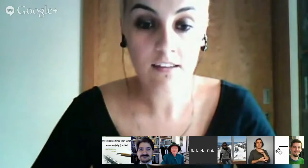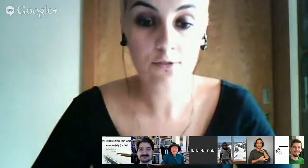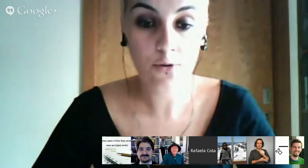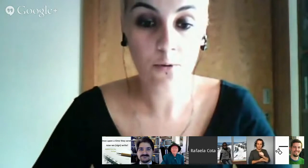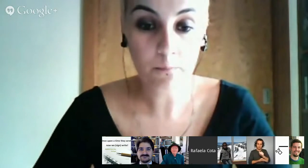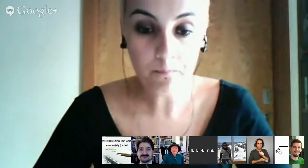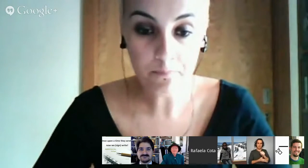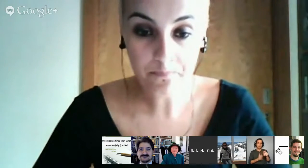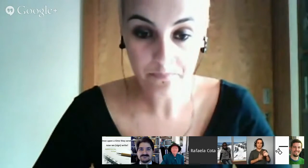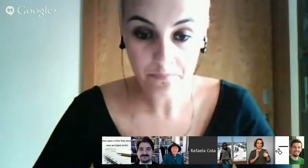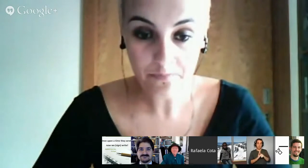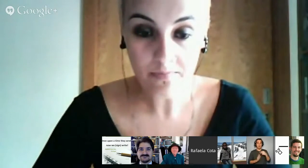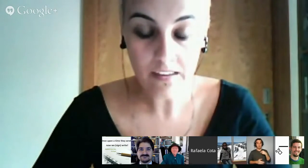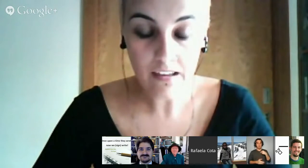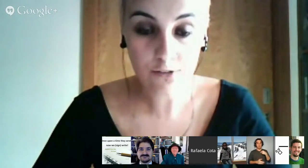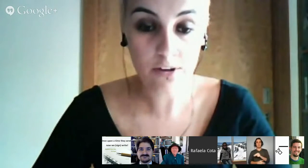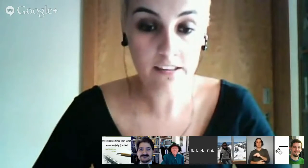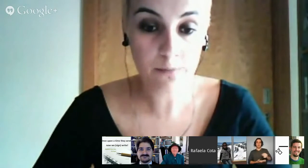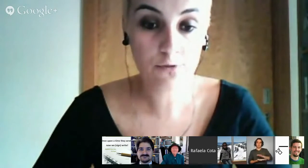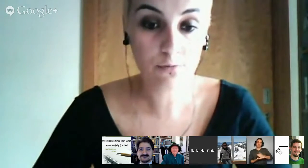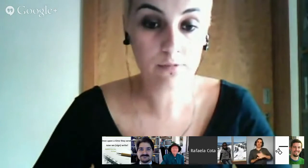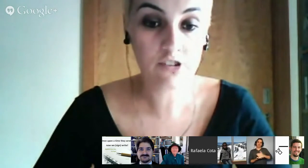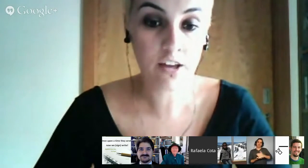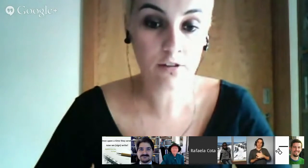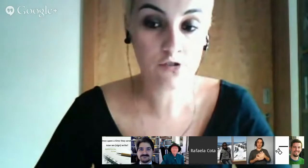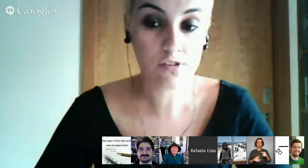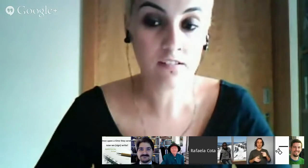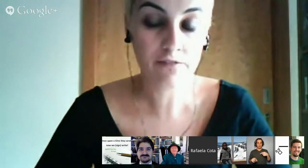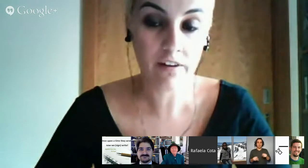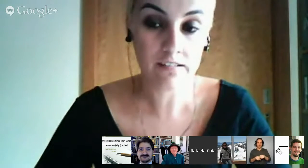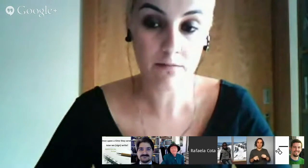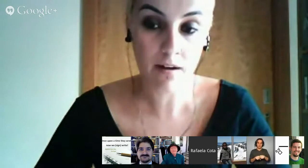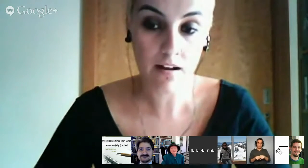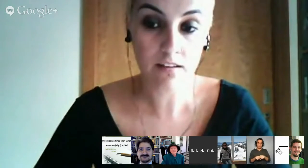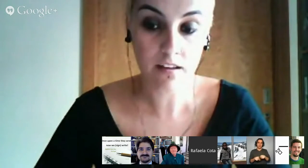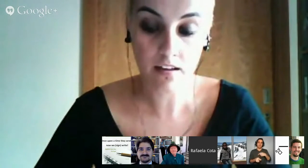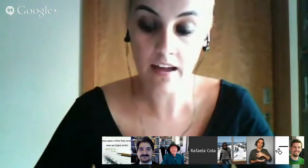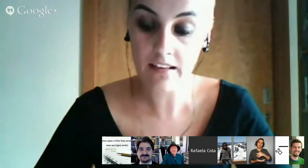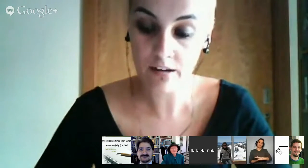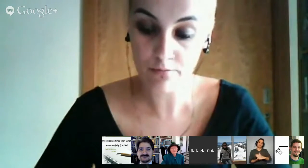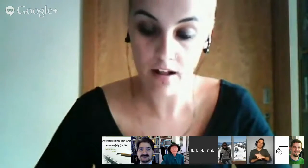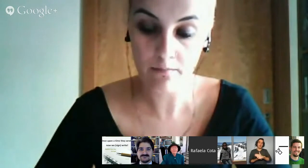E sou intérprete do Ministério da Justiça, faço trabalhos em tribunal.